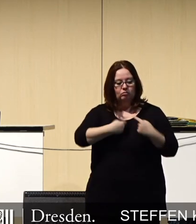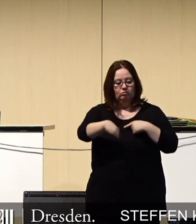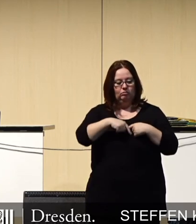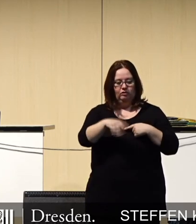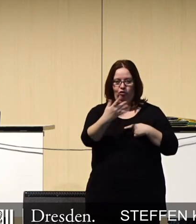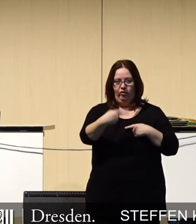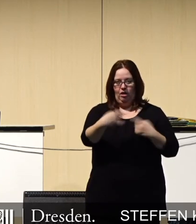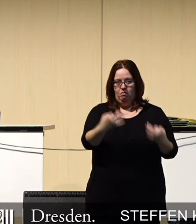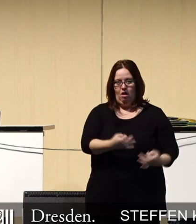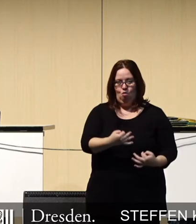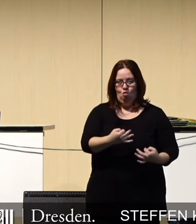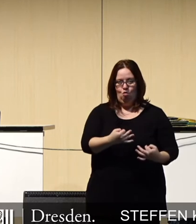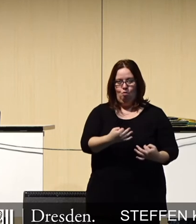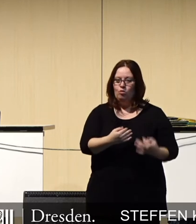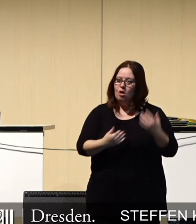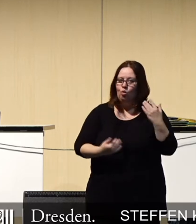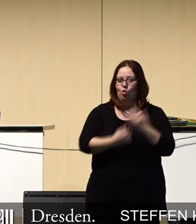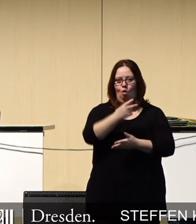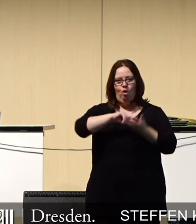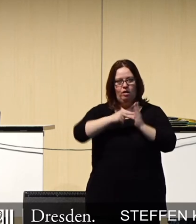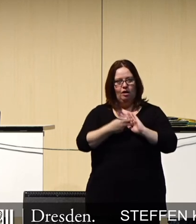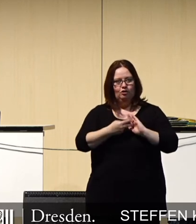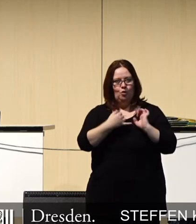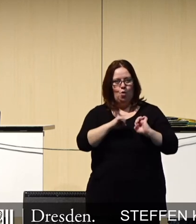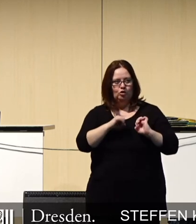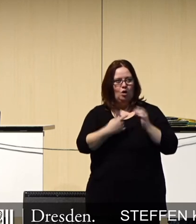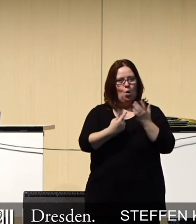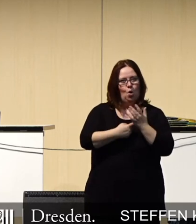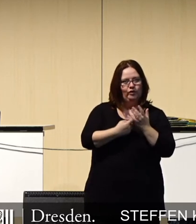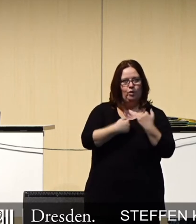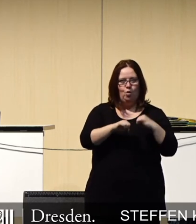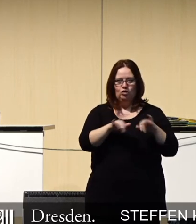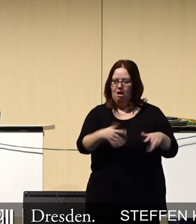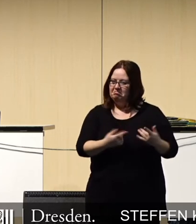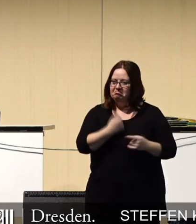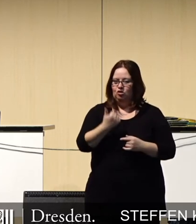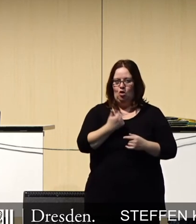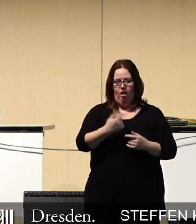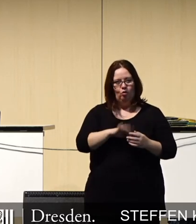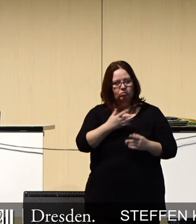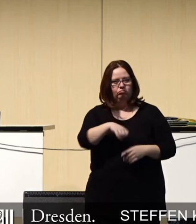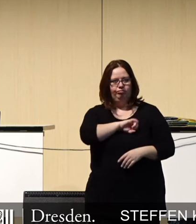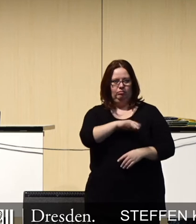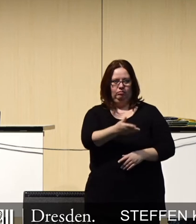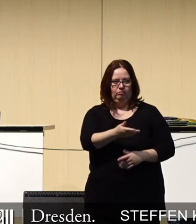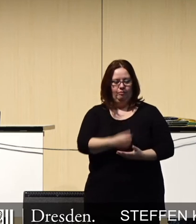sehen werden, mit ganz neuen technischen herausragenden Möglichkeiten, die uns dort erwarten.